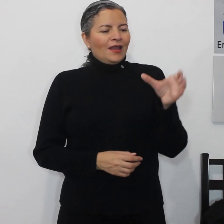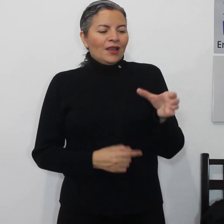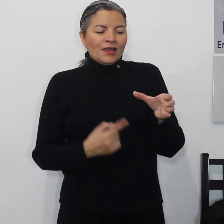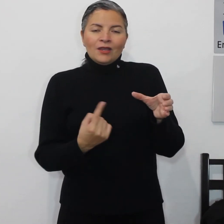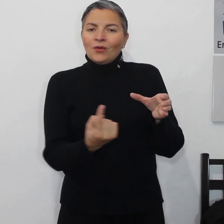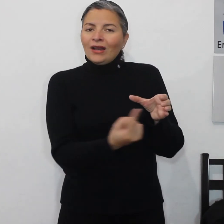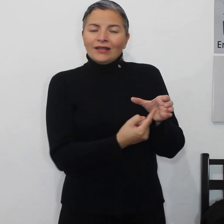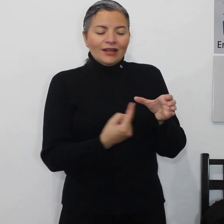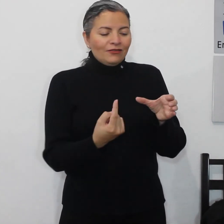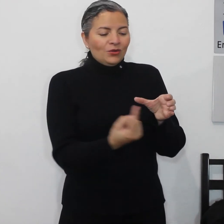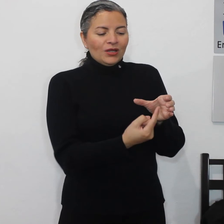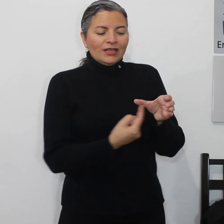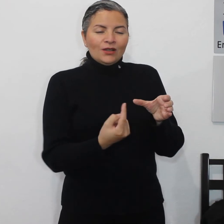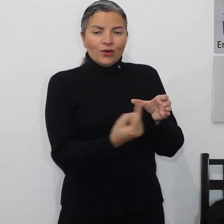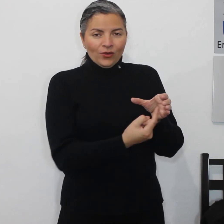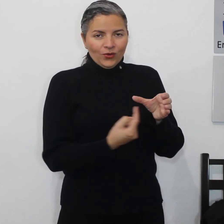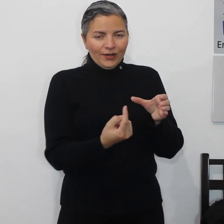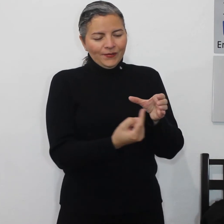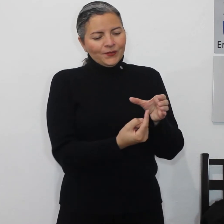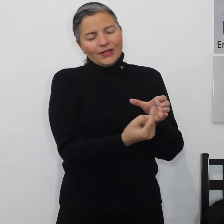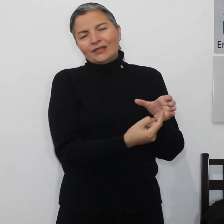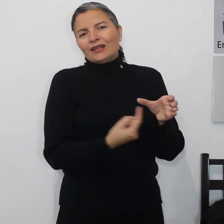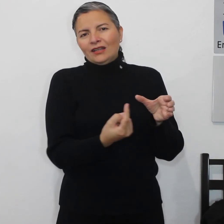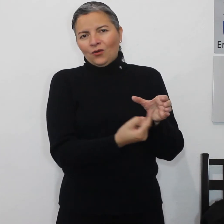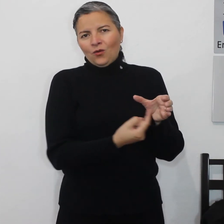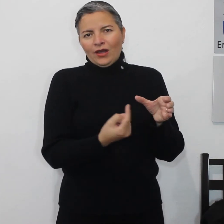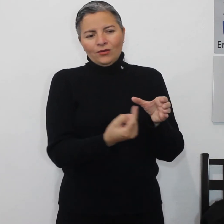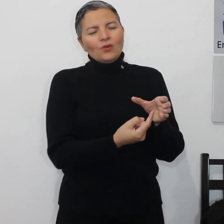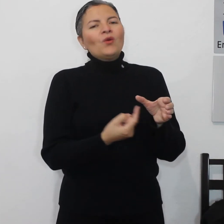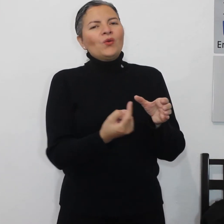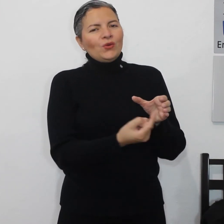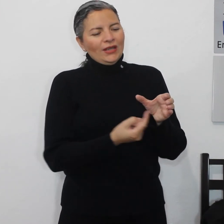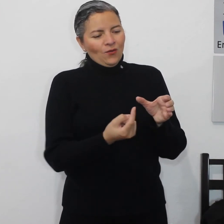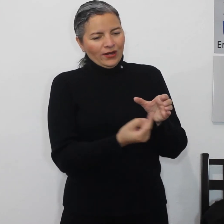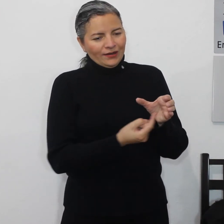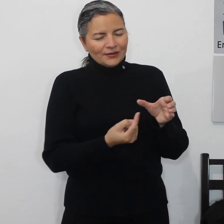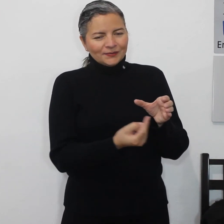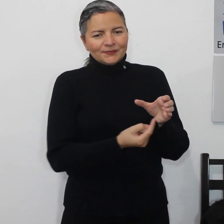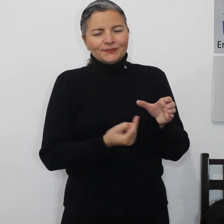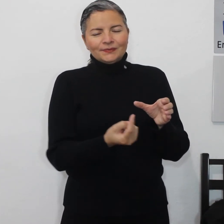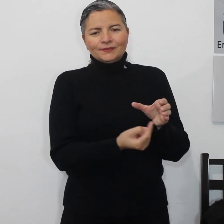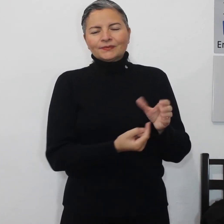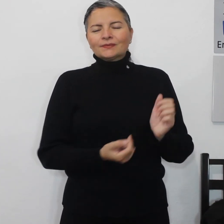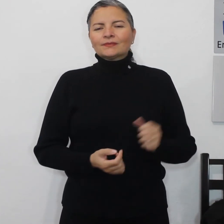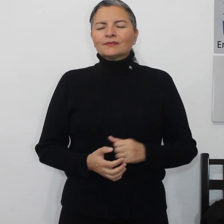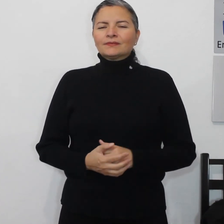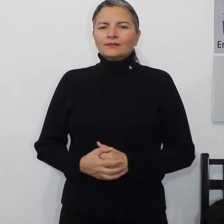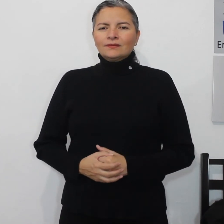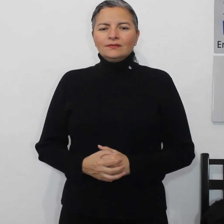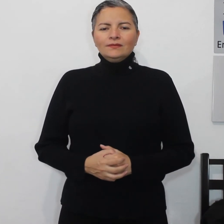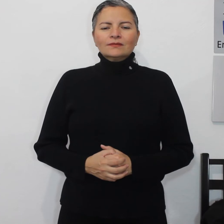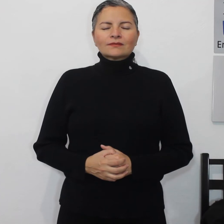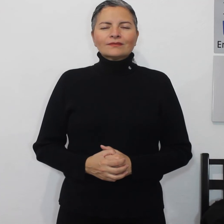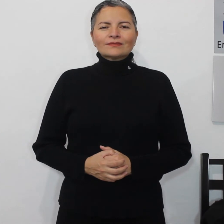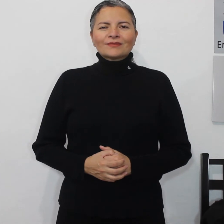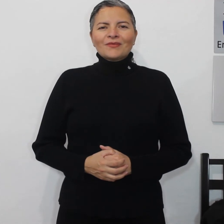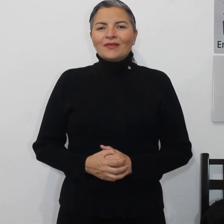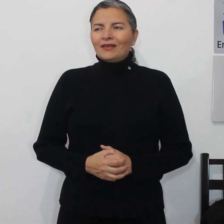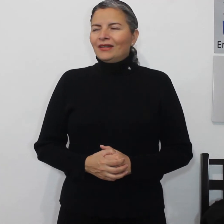igual que la figura de licuadora puede ser licuado o licuado limón ay